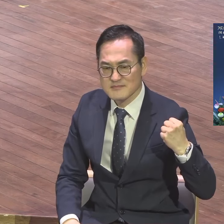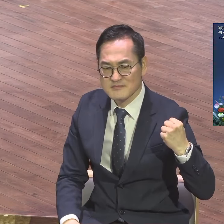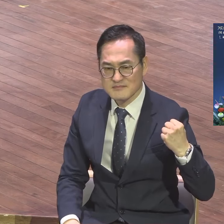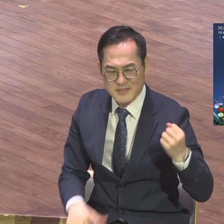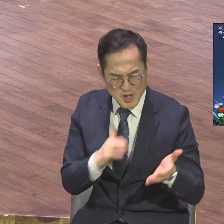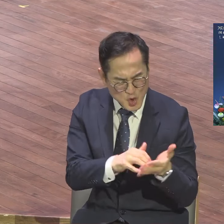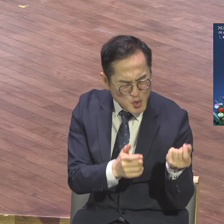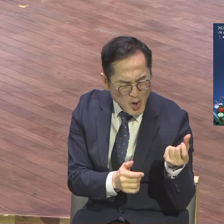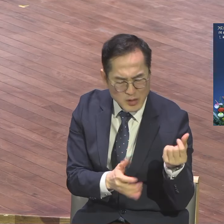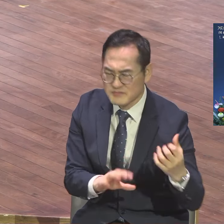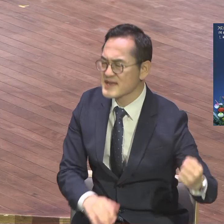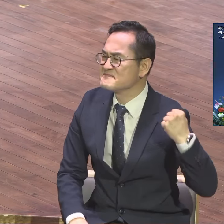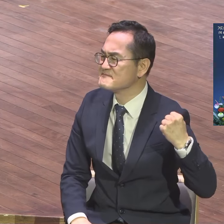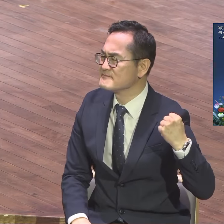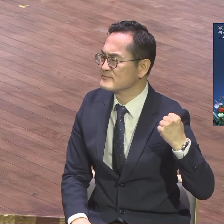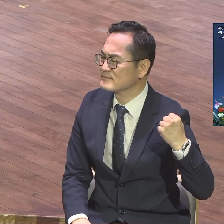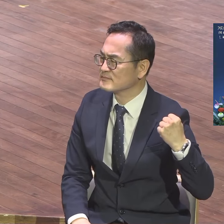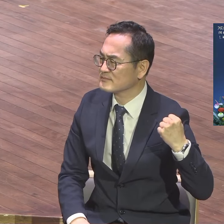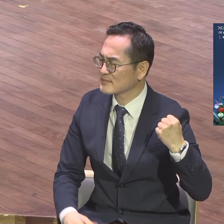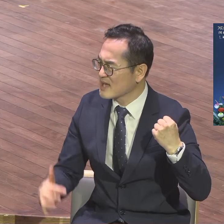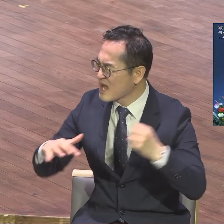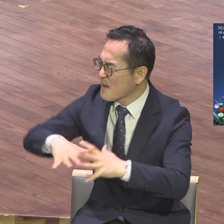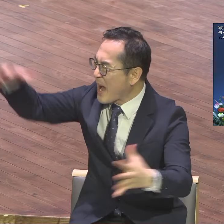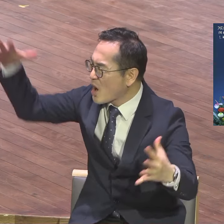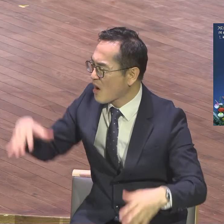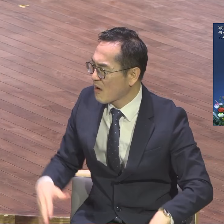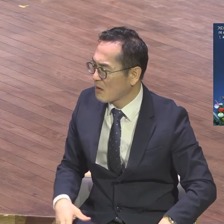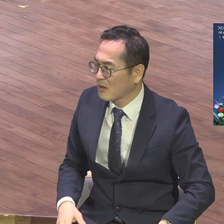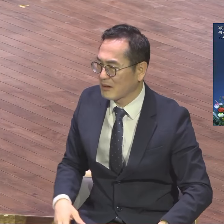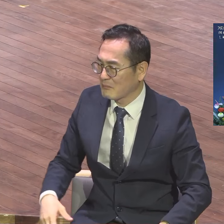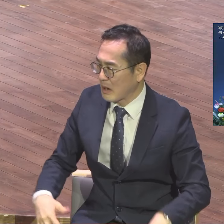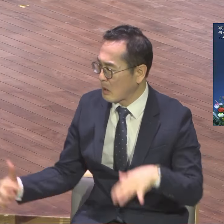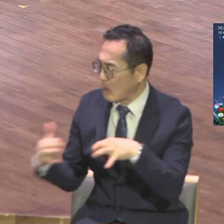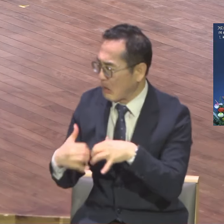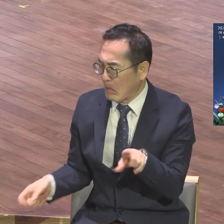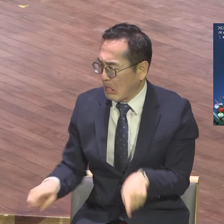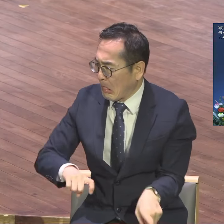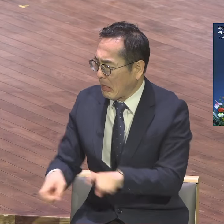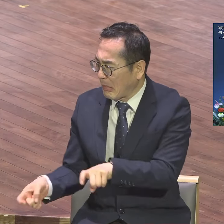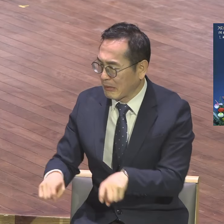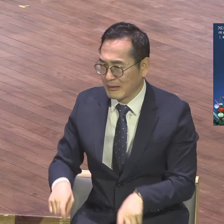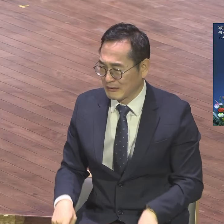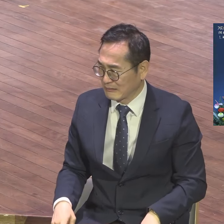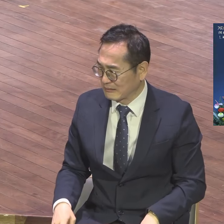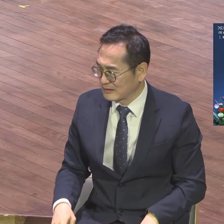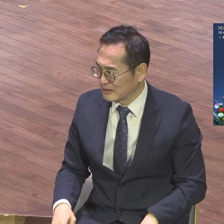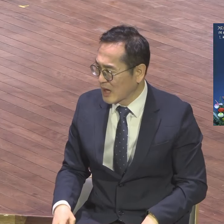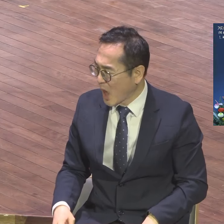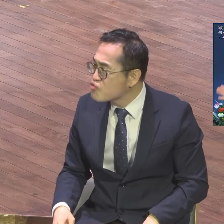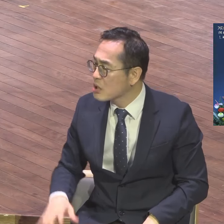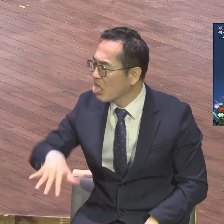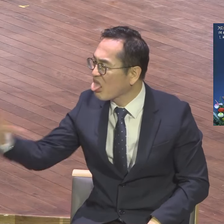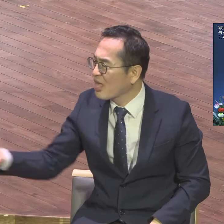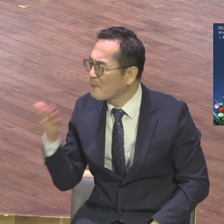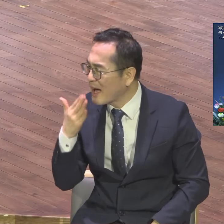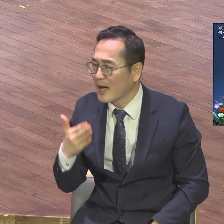계좌시 하나를 보낸 알렉산더가 대왕이 다리우스 관계를 이겼어요. 다리우스 그 나라 페르시아는 없어져 버렸어요. 그날로.